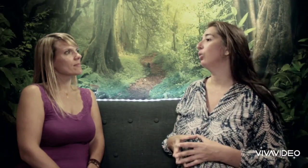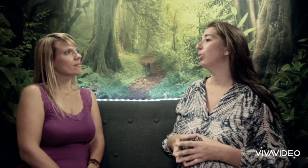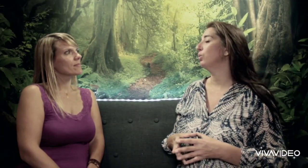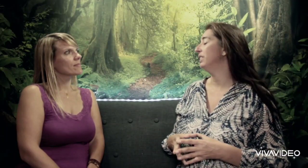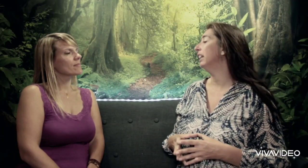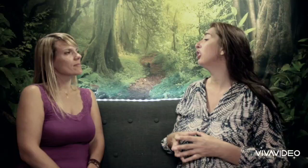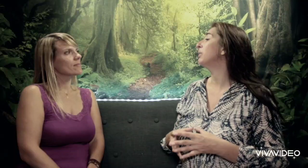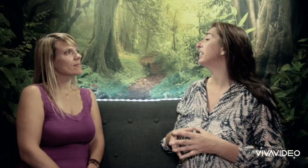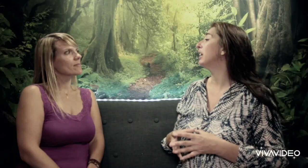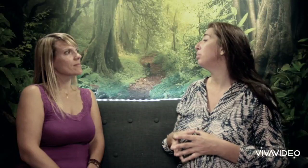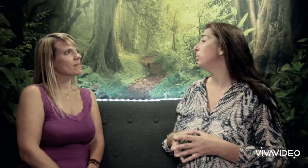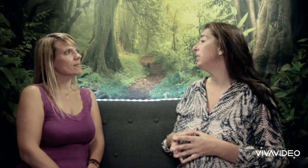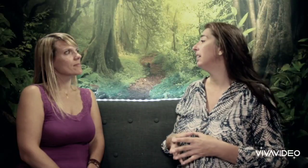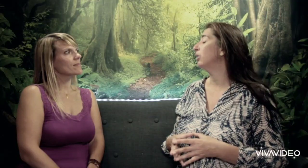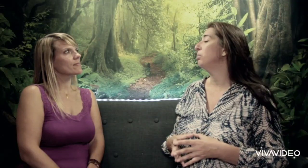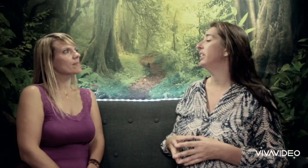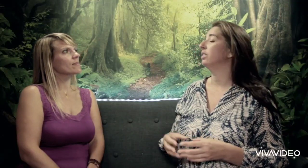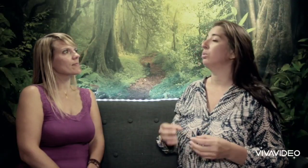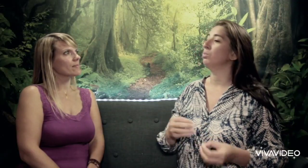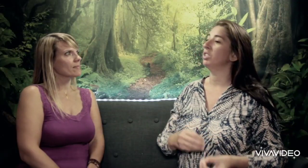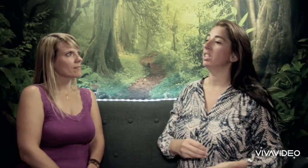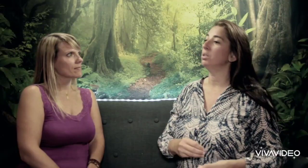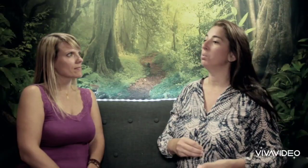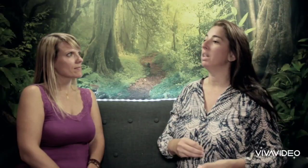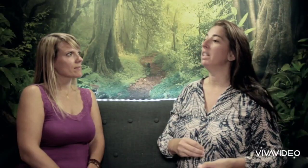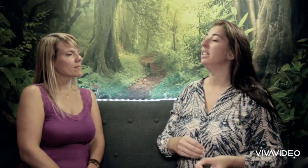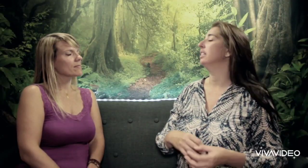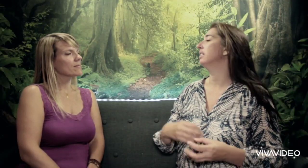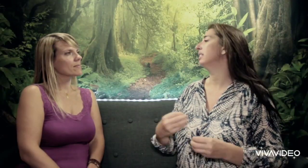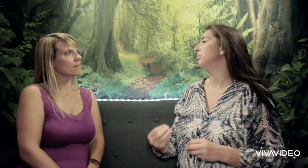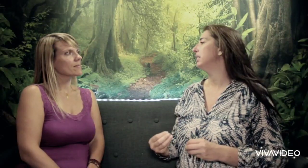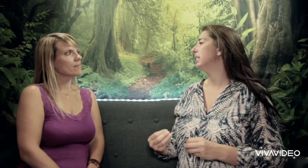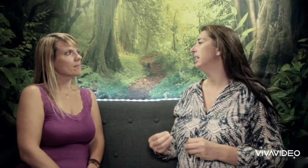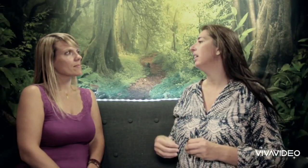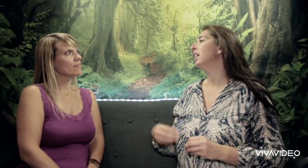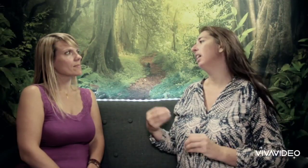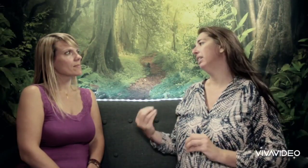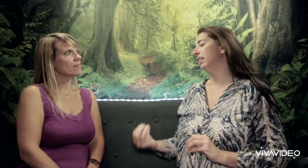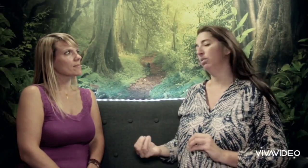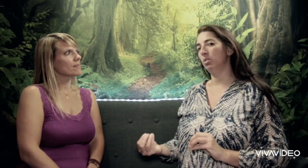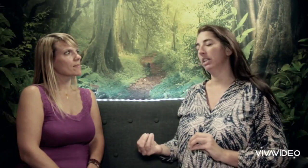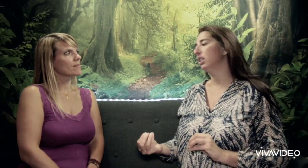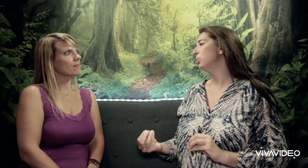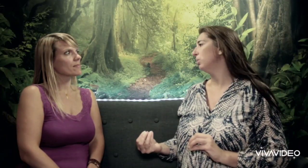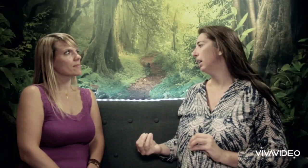considérée comme un appui à la communication gestuelle et un intermédiaire avec le langage oral.